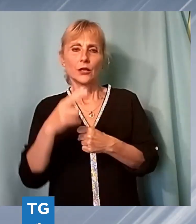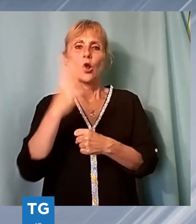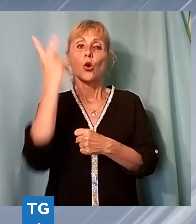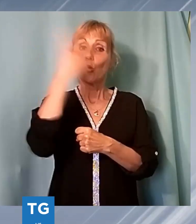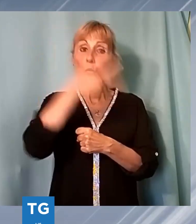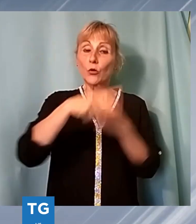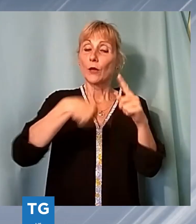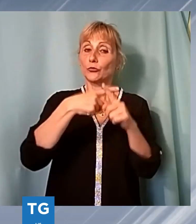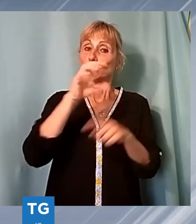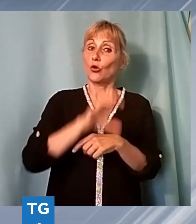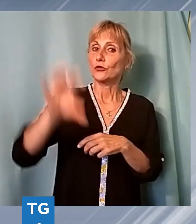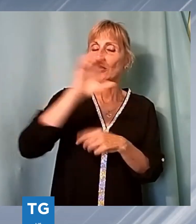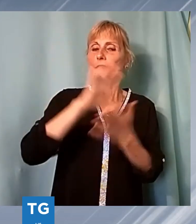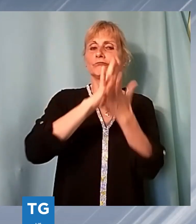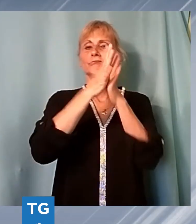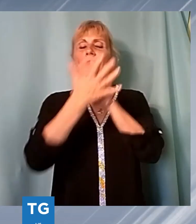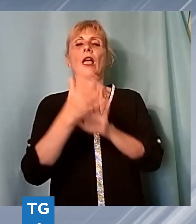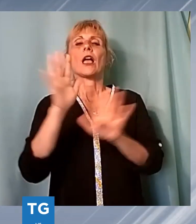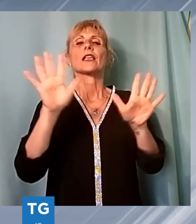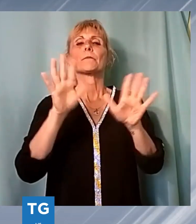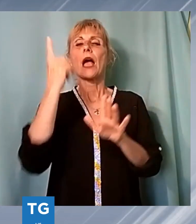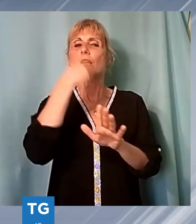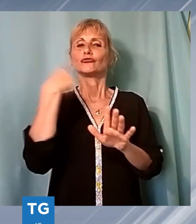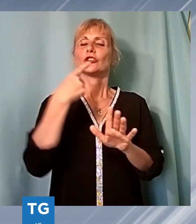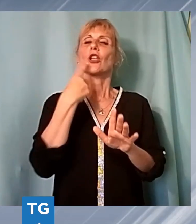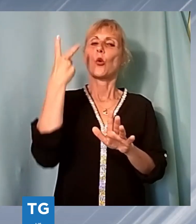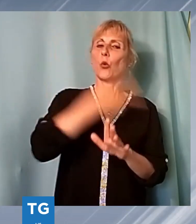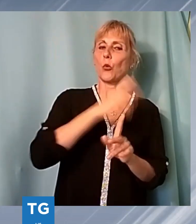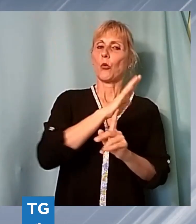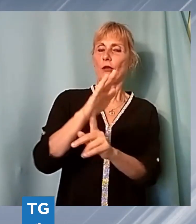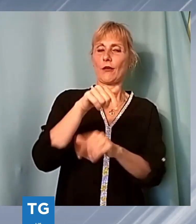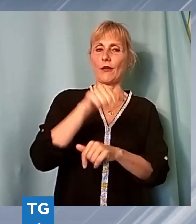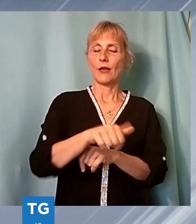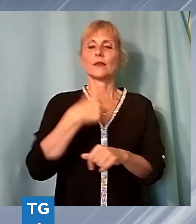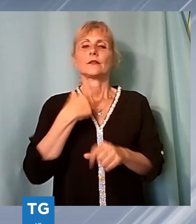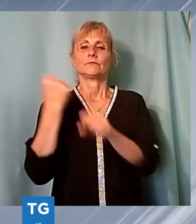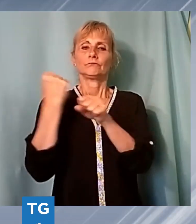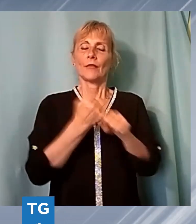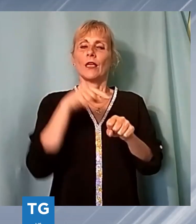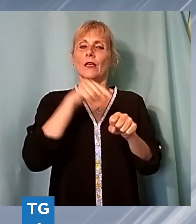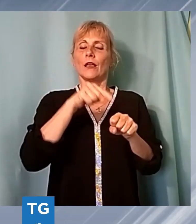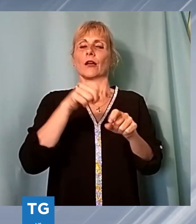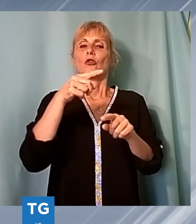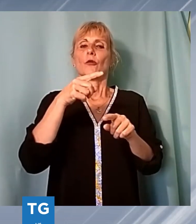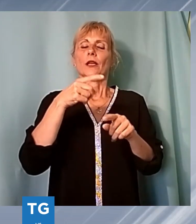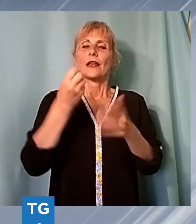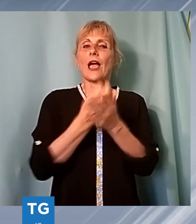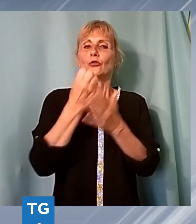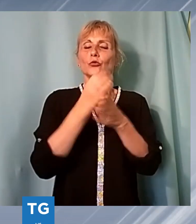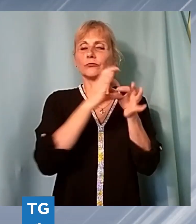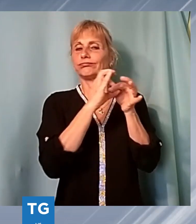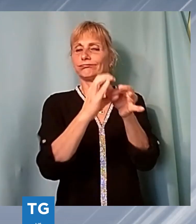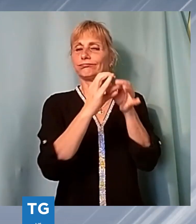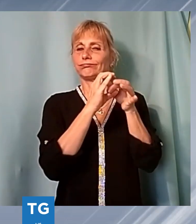città di Lucca. La creazione del Centro delle Arti è il naturale proseguimento della costruttiva collaborazione fra Fondazione Cassa di